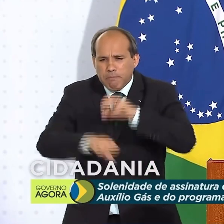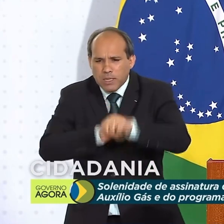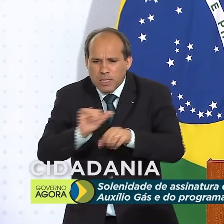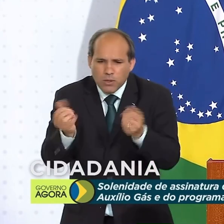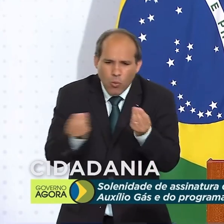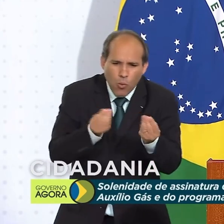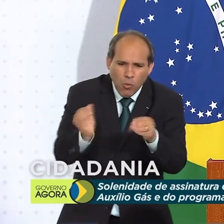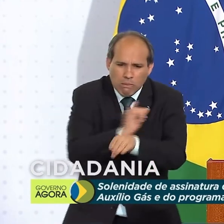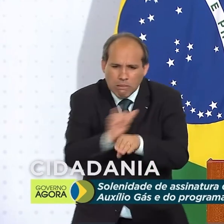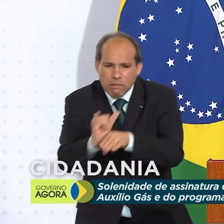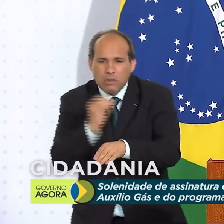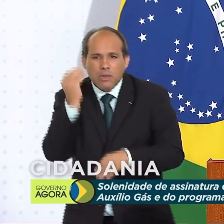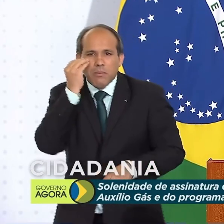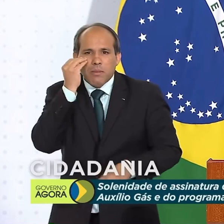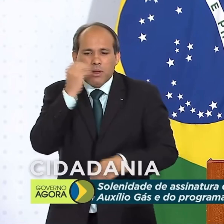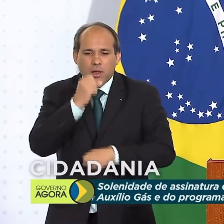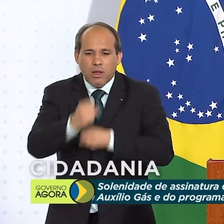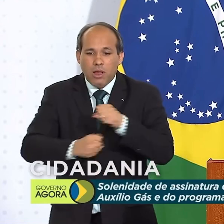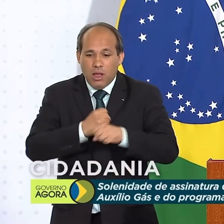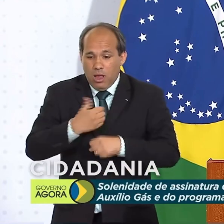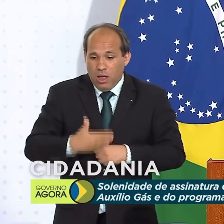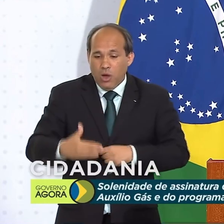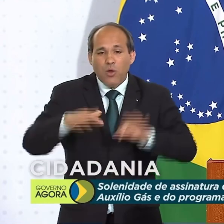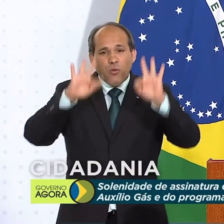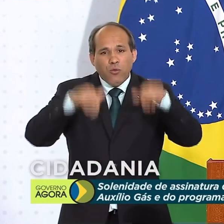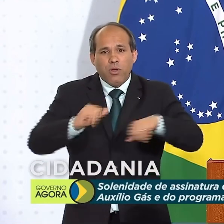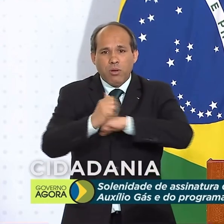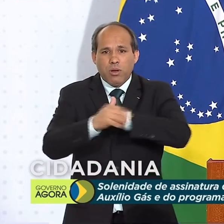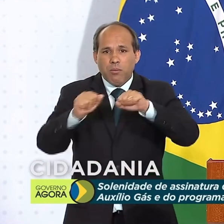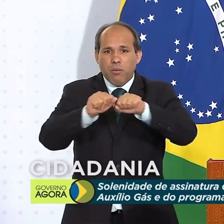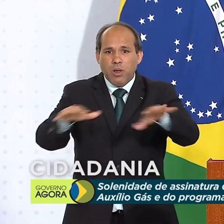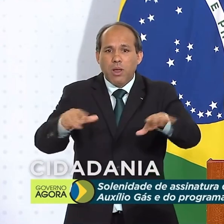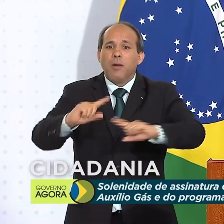espera, se Deus quiser, o fim da pandemia com a normalidade.